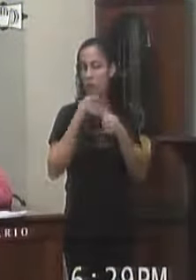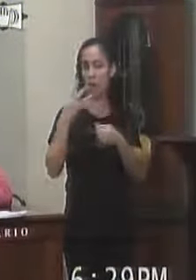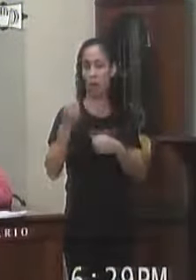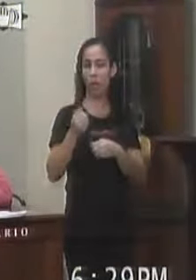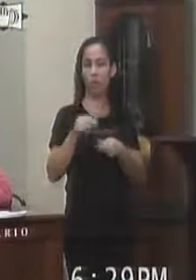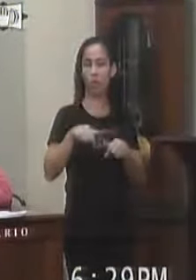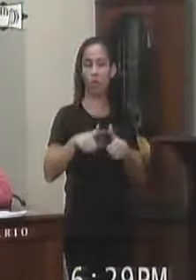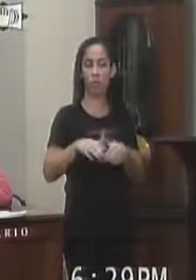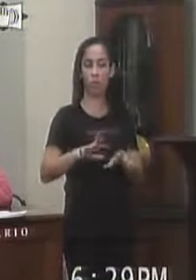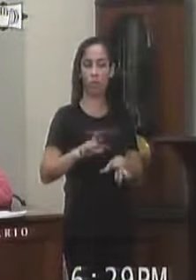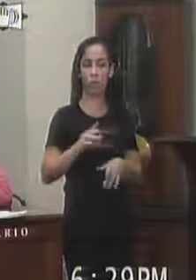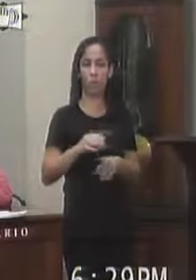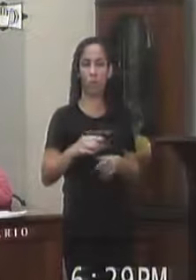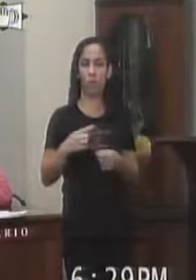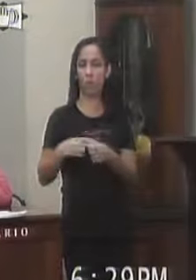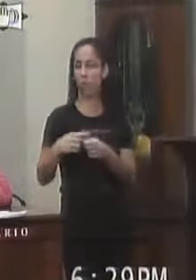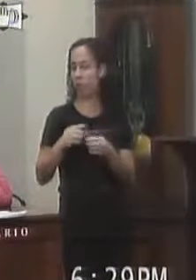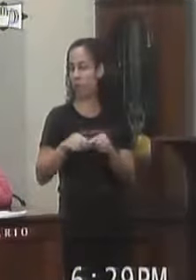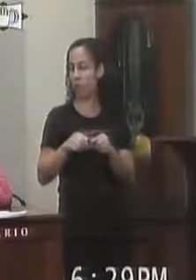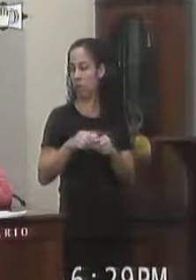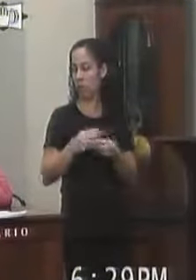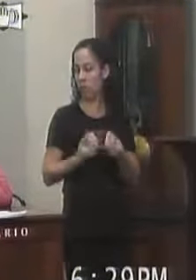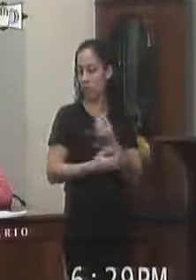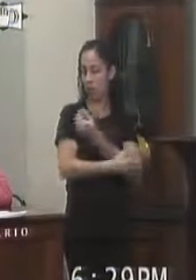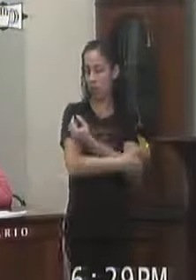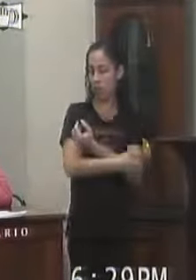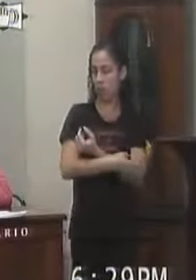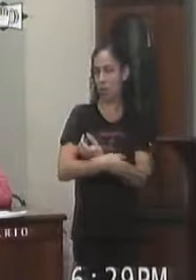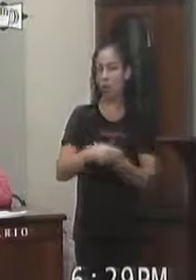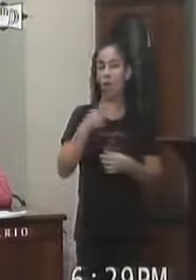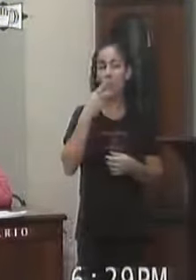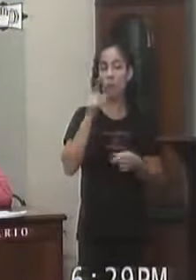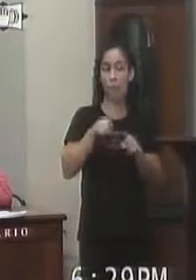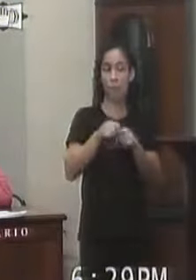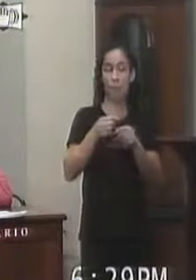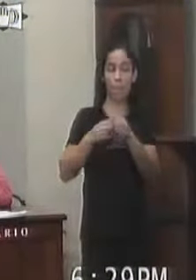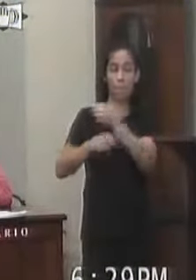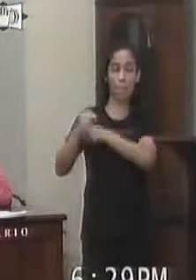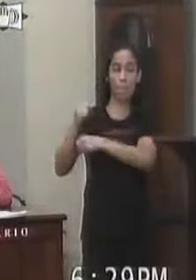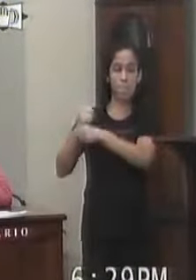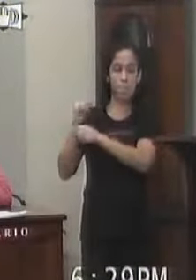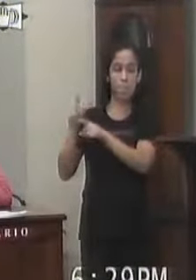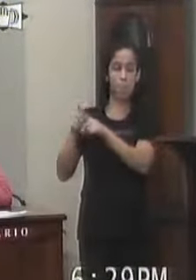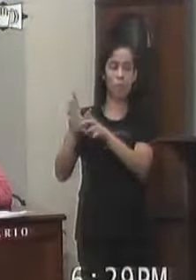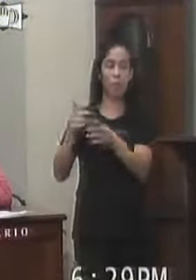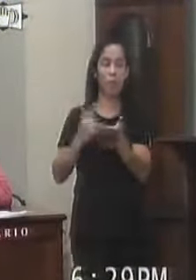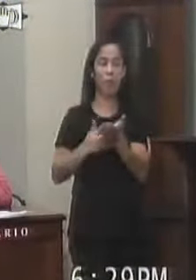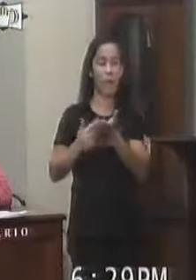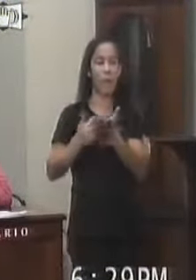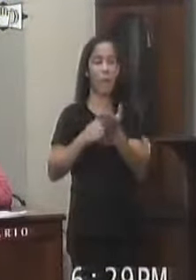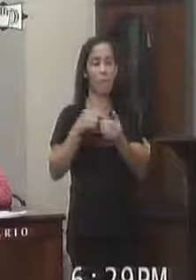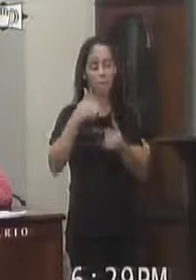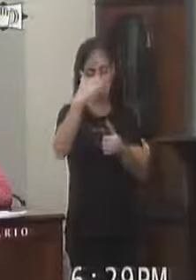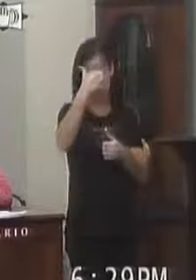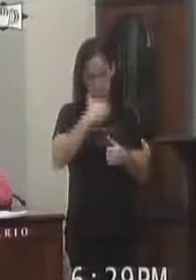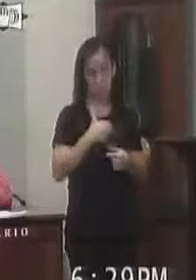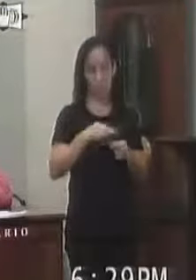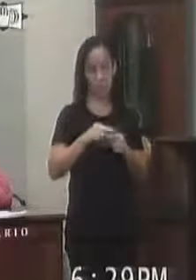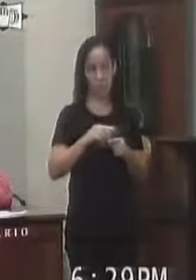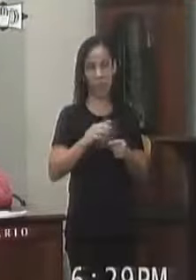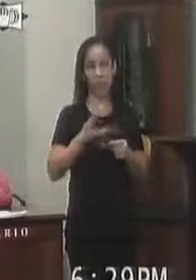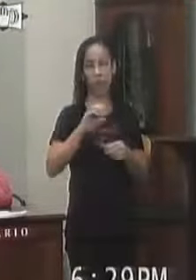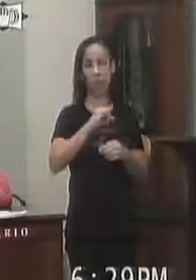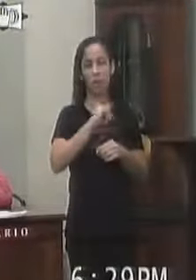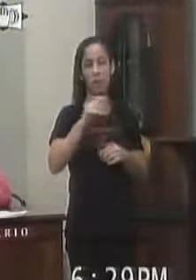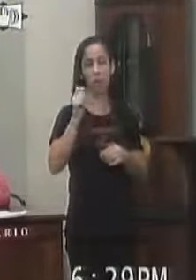rodoviárias Locais De embarque Onde a referida A taxa Seja praticada Destaque Que no ano De 2018 Já havia acordado Este vereador Já havia acordado Com a